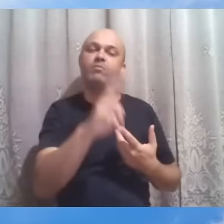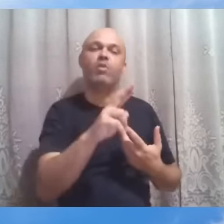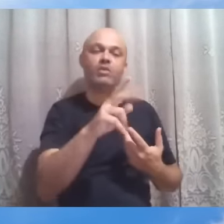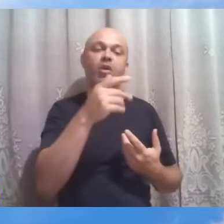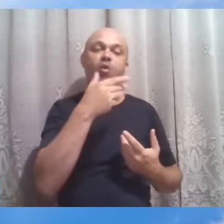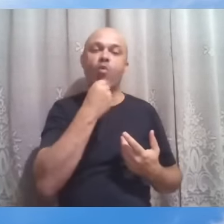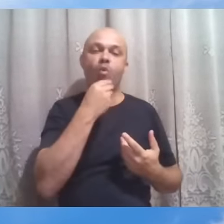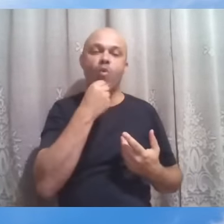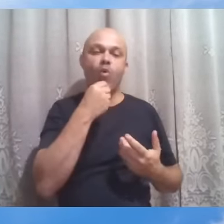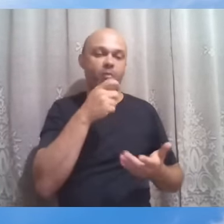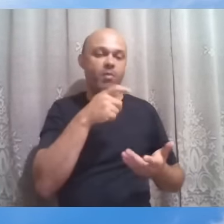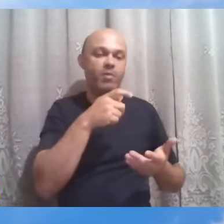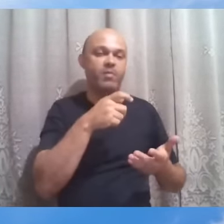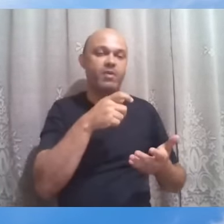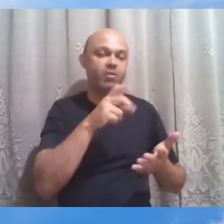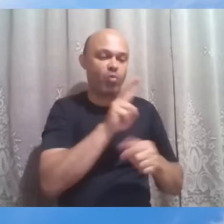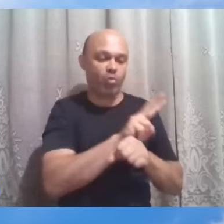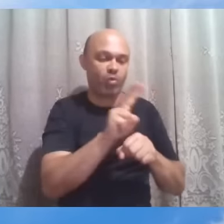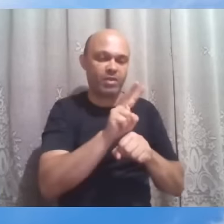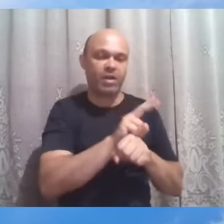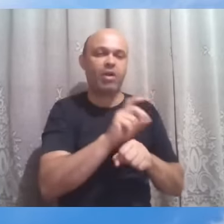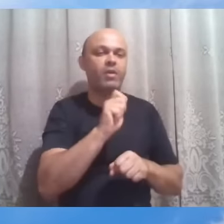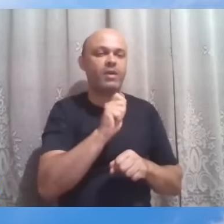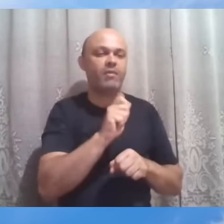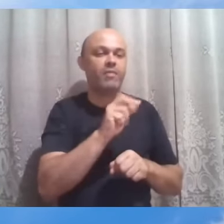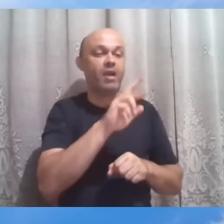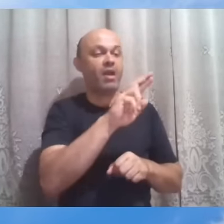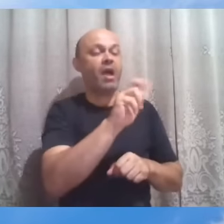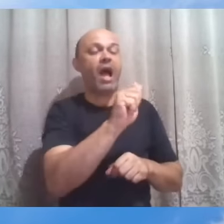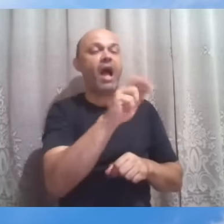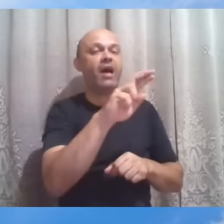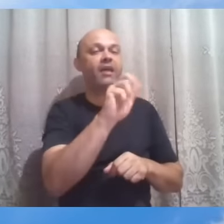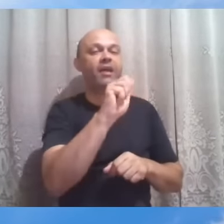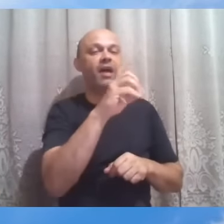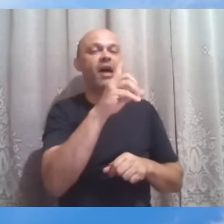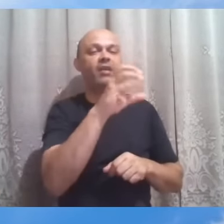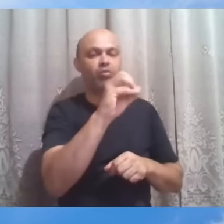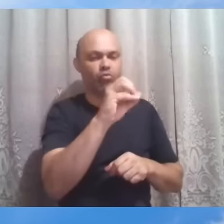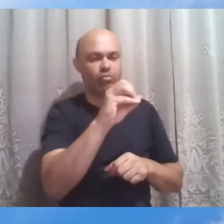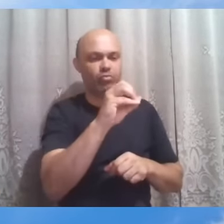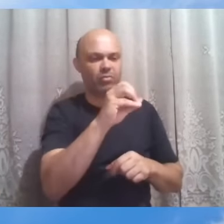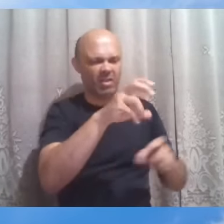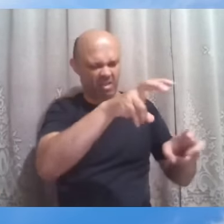cuida? O arado, que a rasga, mas que a fertiliza.